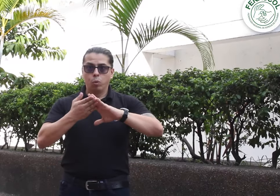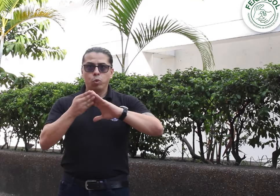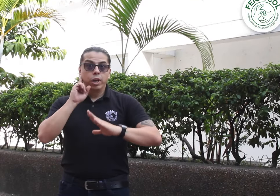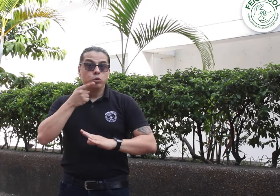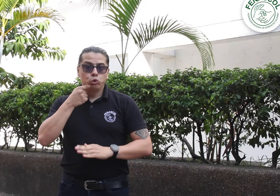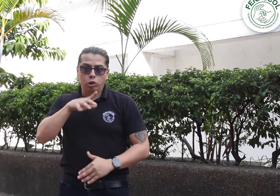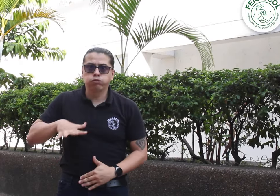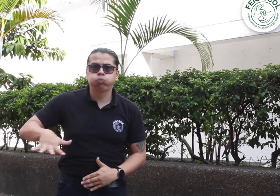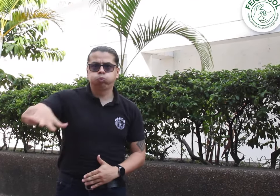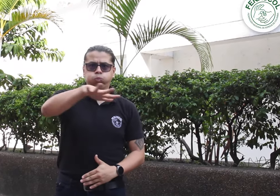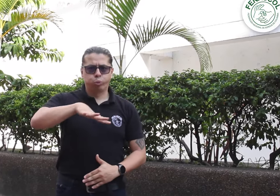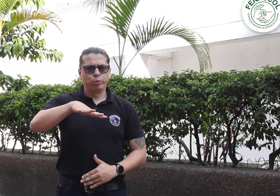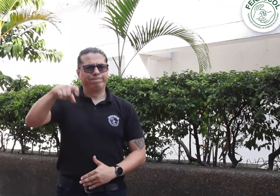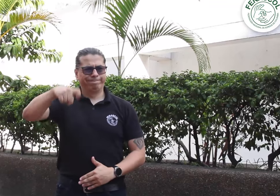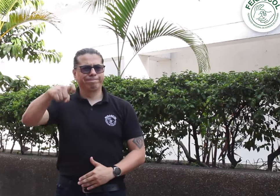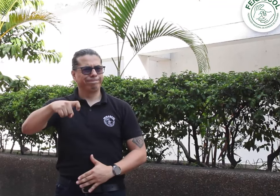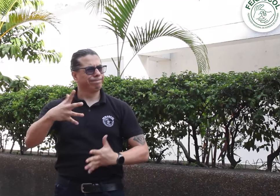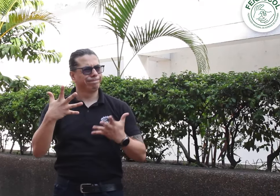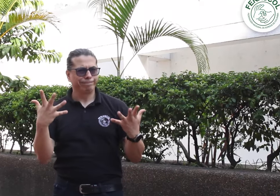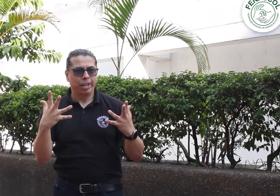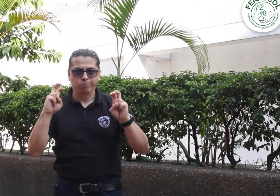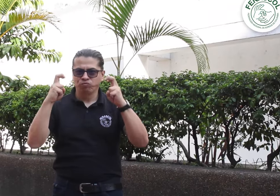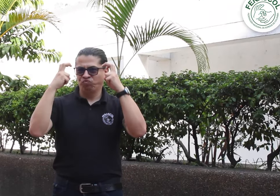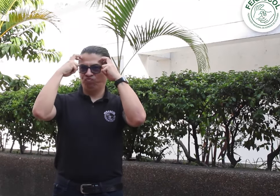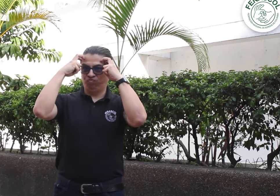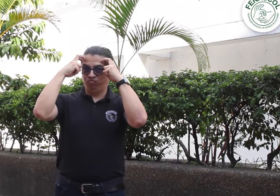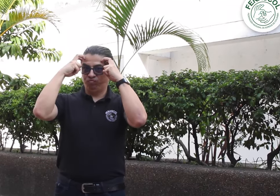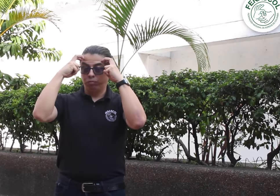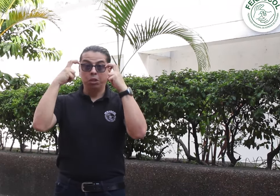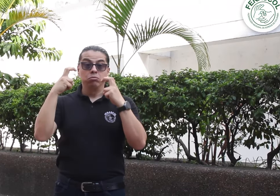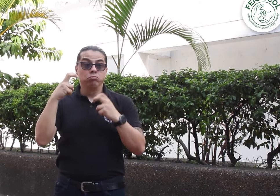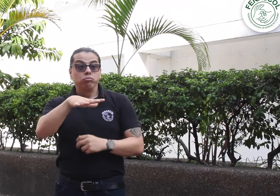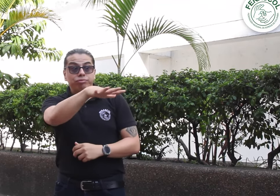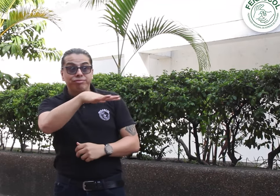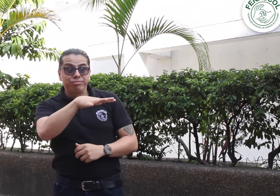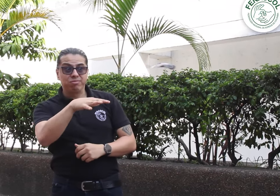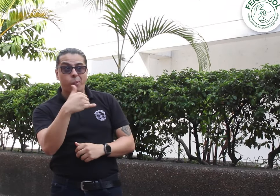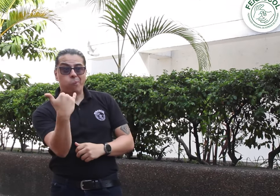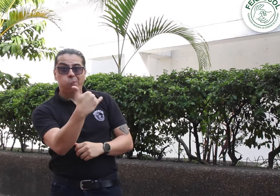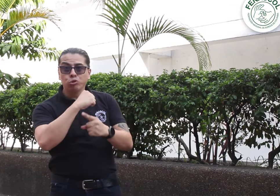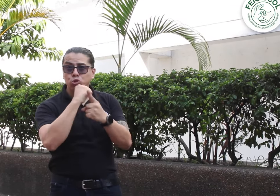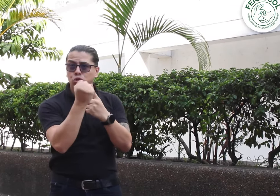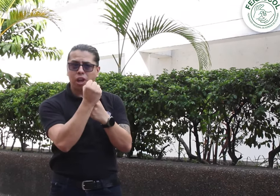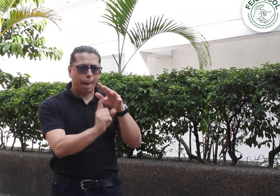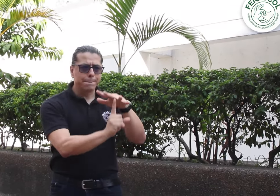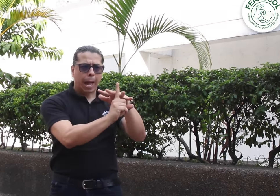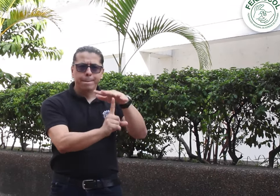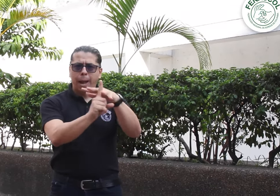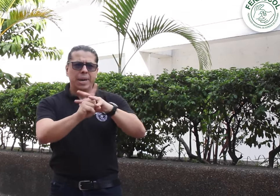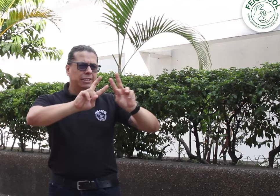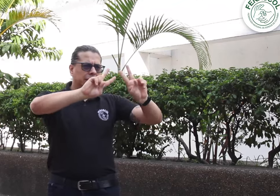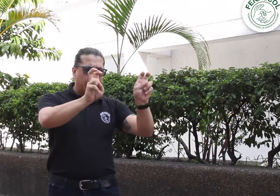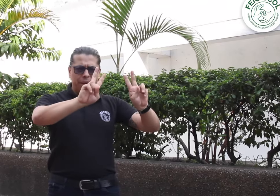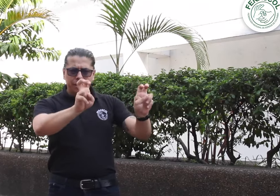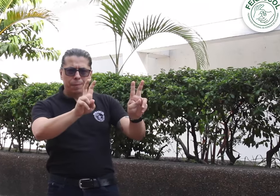La comunidad sorda necesita adquisición de conocimientos de todos los temas y discusiones que surgen a nivel